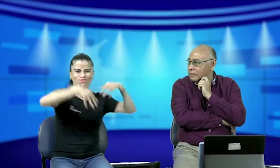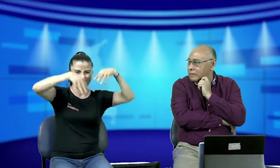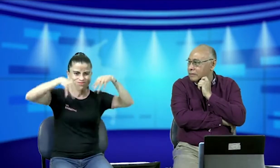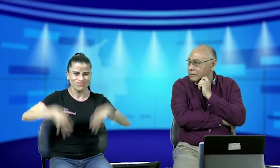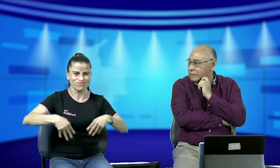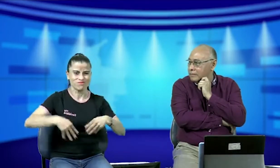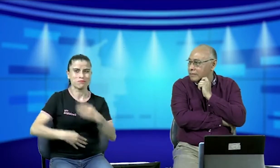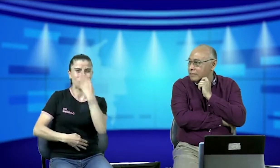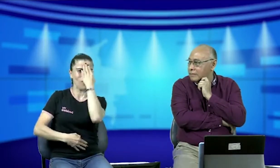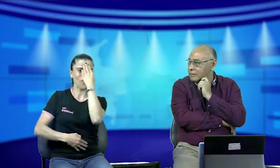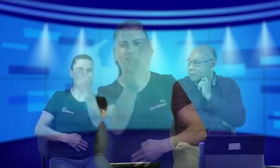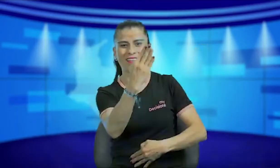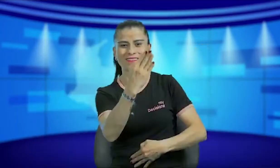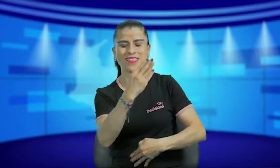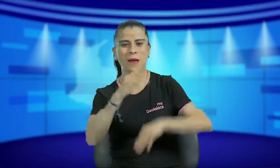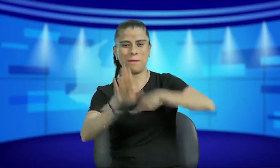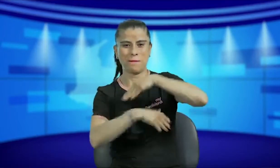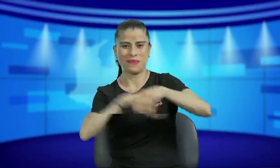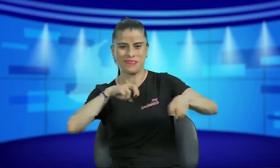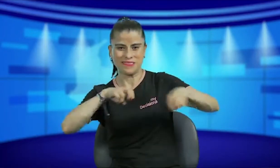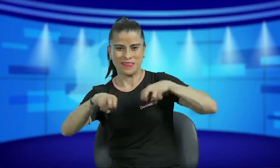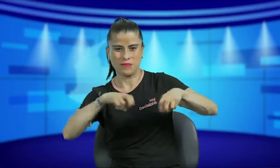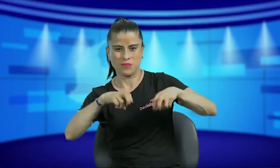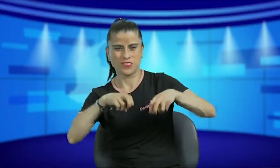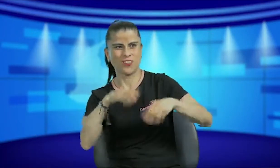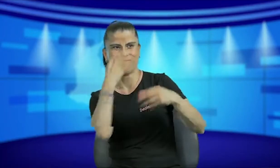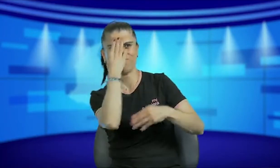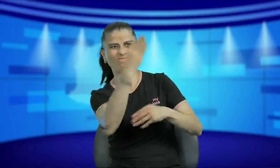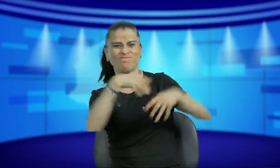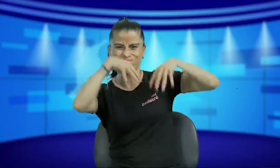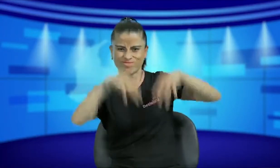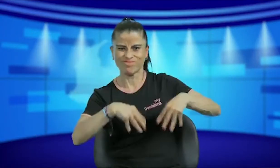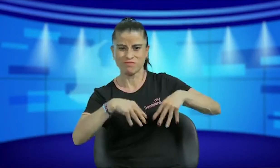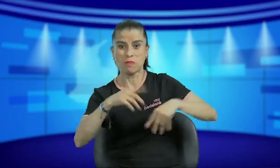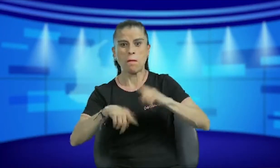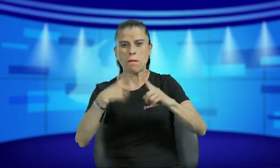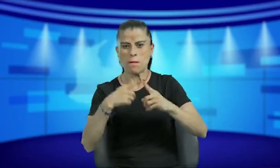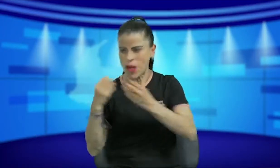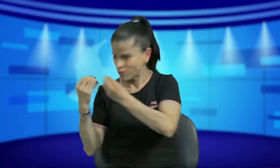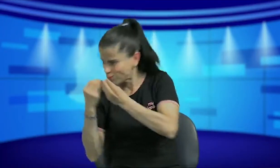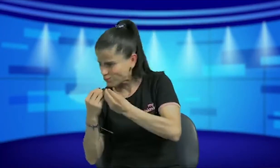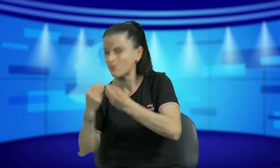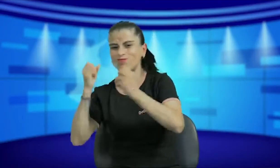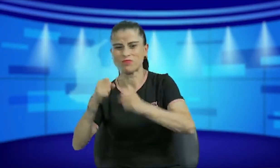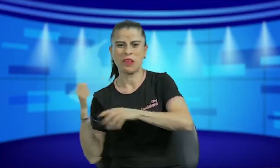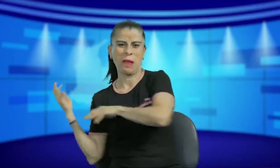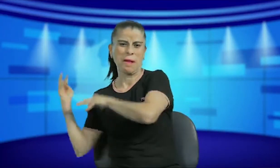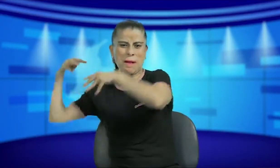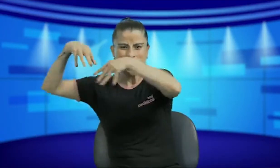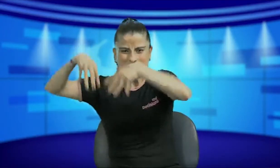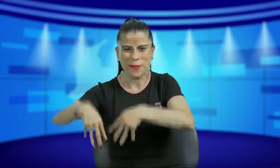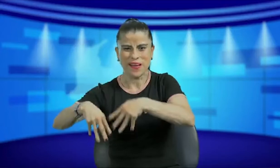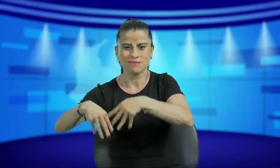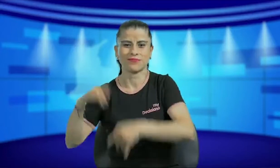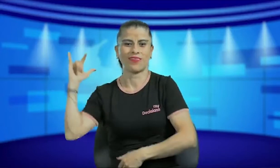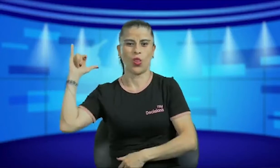llegamos a acuerdos y enfrente pues del Ministerio de Transporte hicimos pues este plantón, llegamos bastantes personas